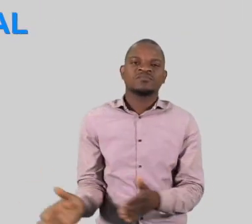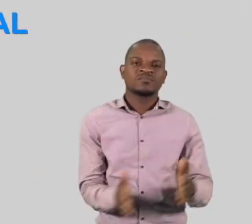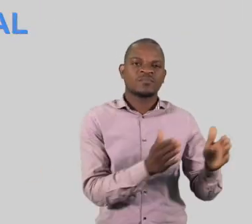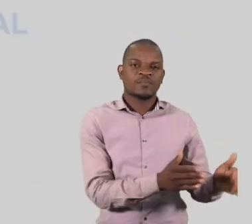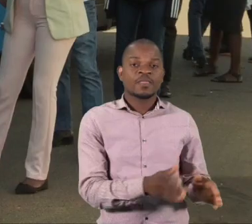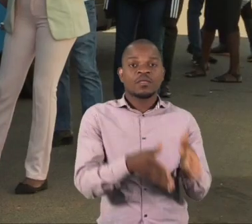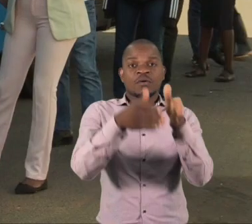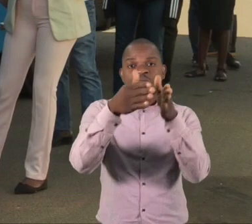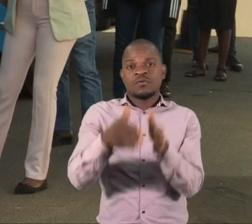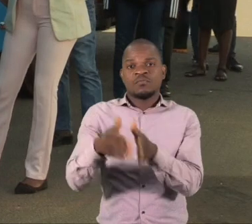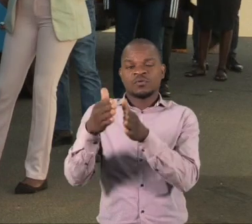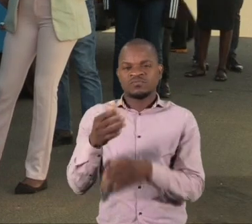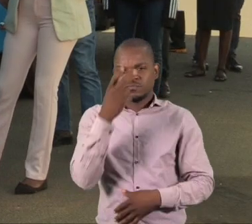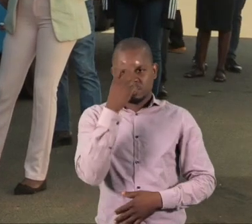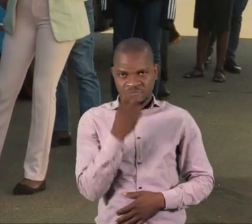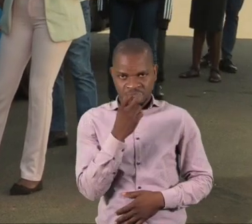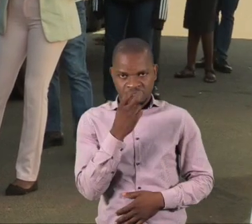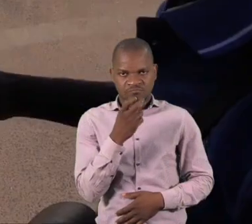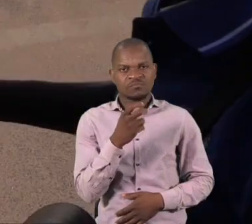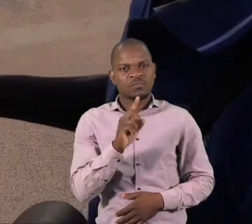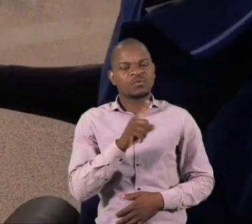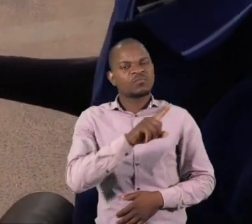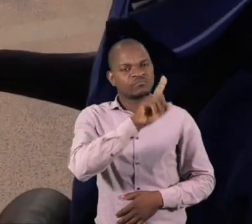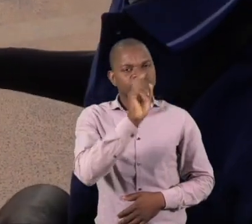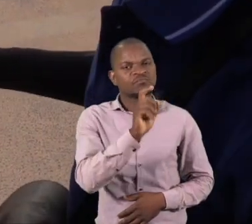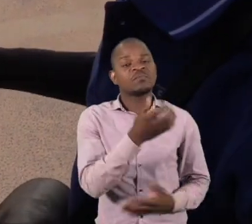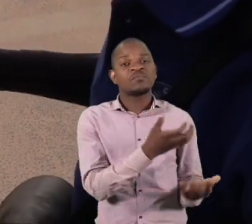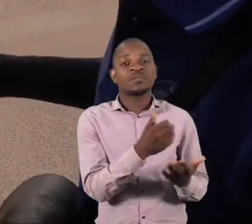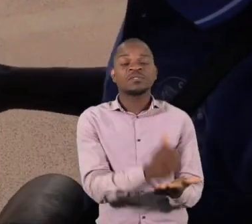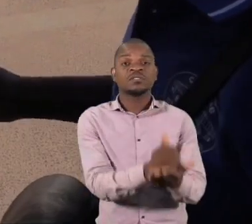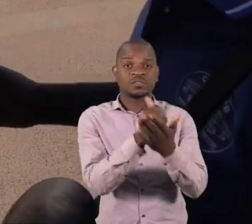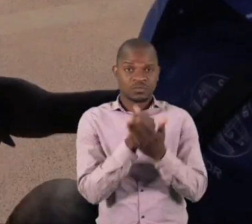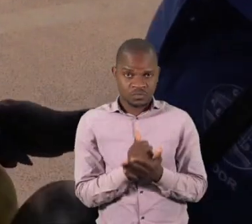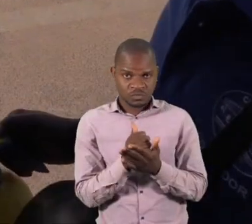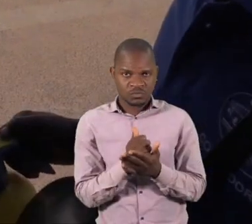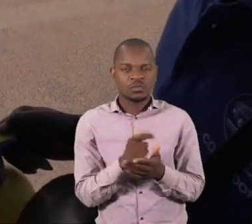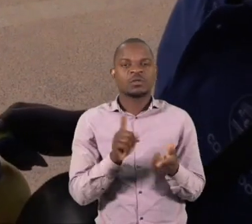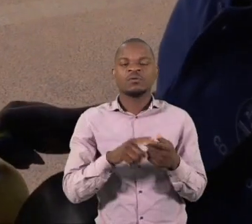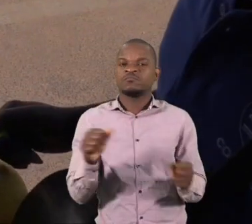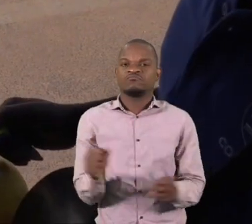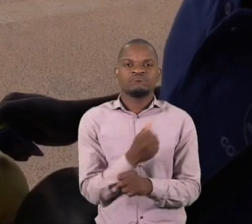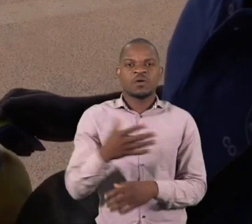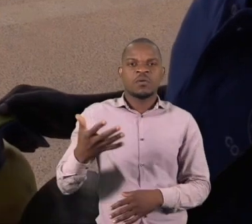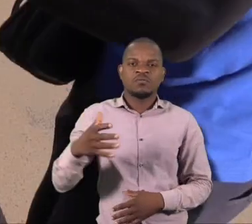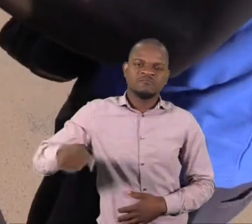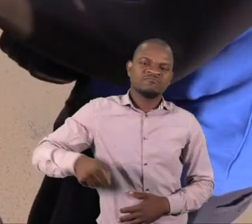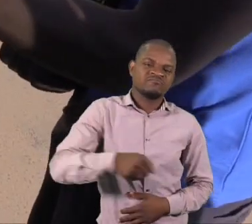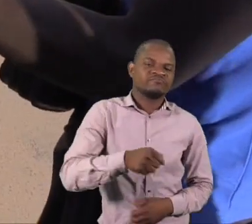Ao passageiro com deficiência visual, após perguntar se necessita de ajuda e desinfectar as mãos, evite apoiá-lo pelas mãos,